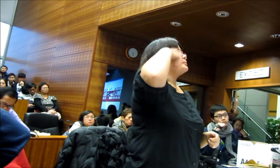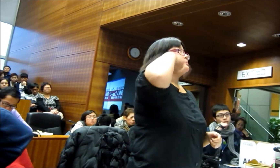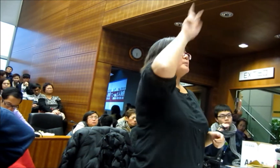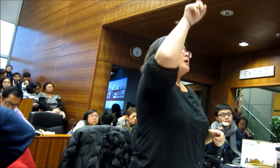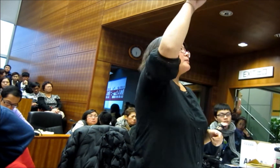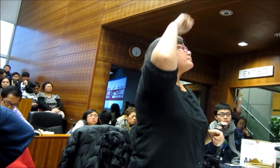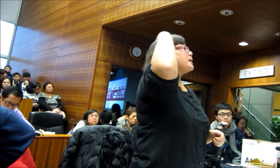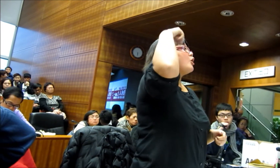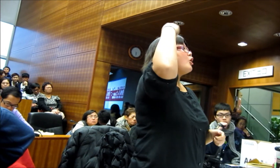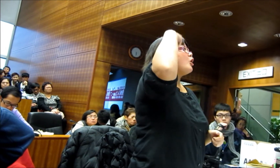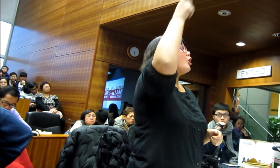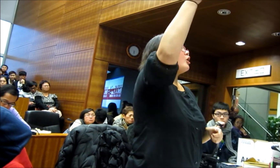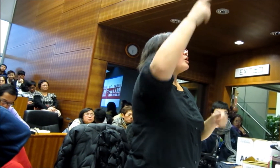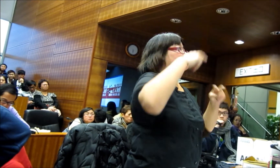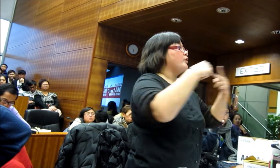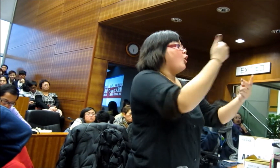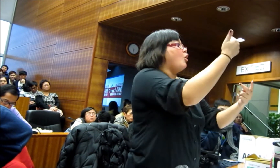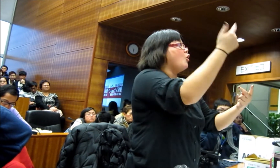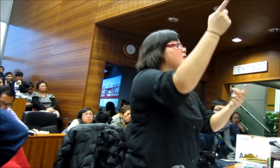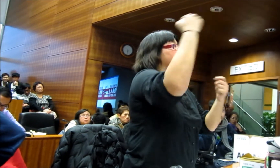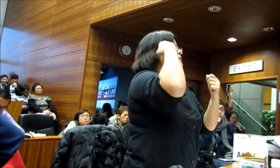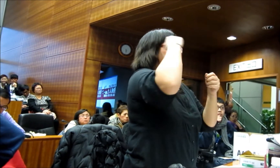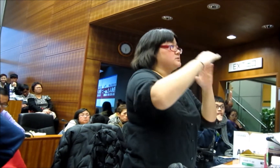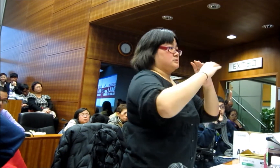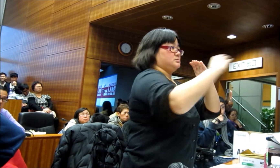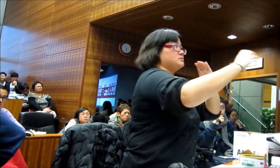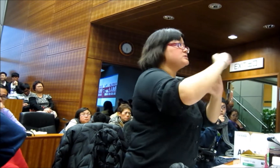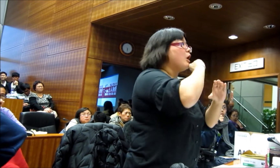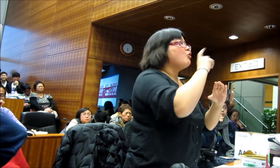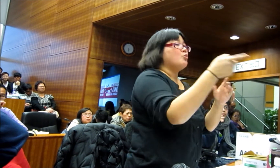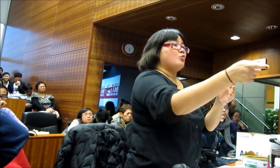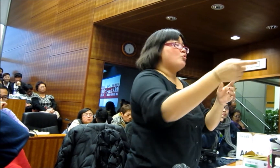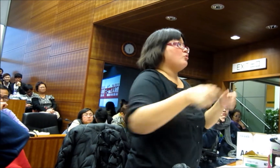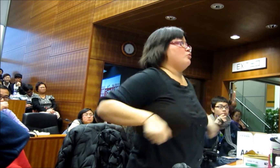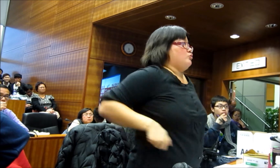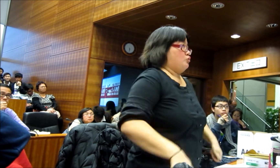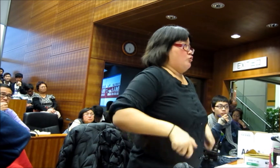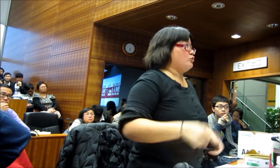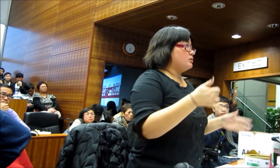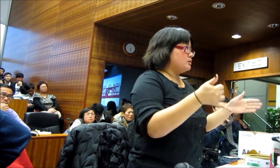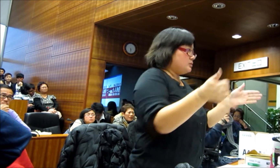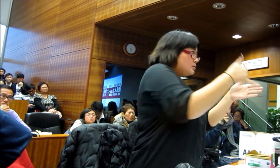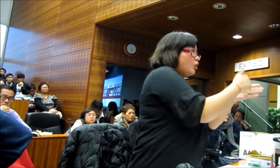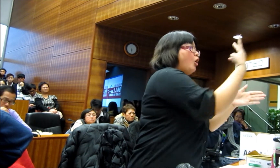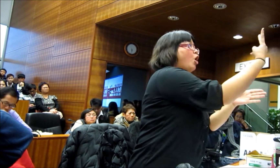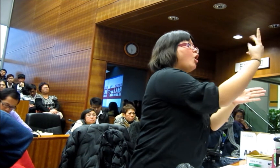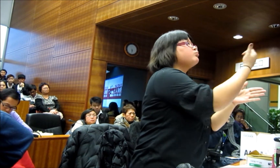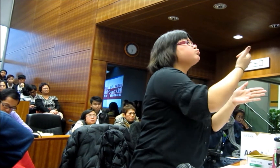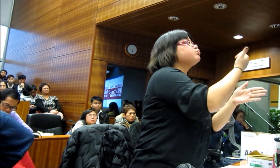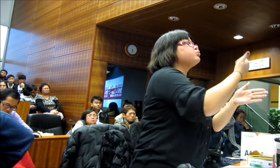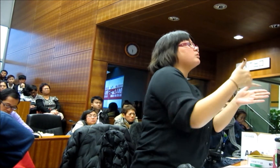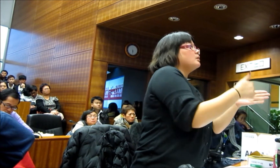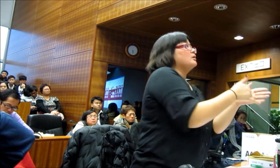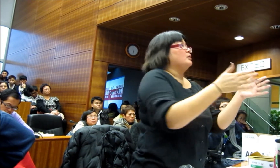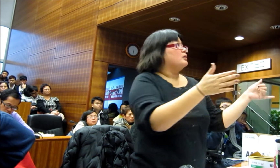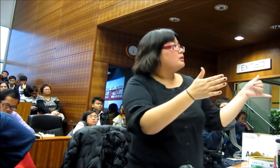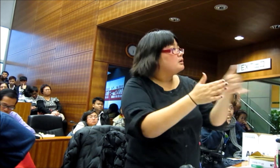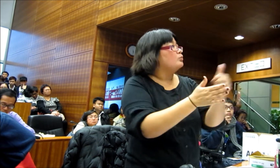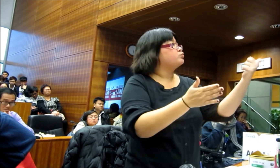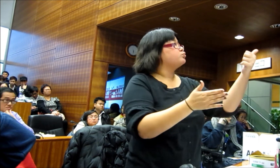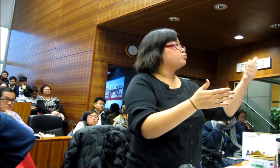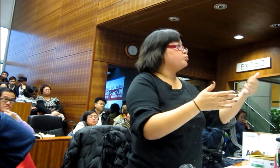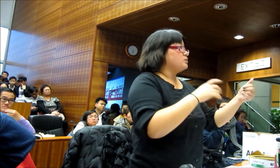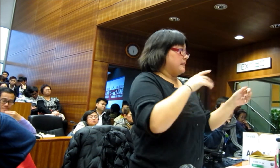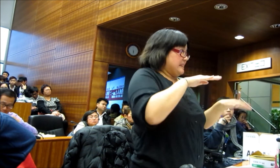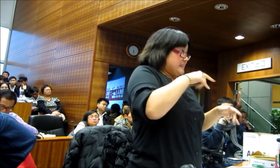知道商察人士乘搭巴士在美國發展都很好巴士那裡坐輪椅的話有兩個輪